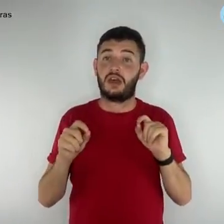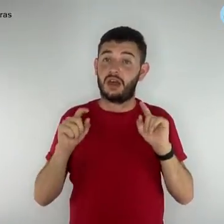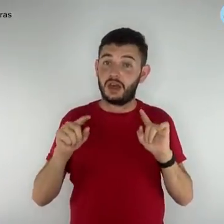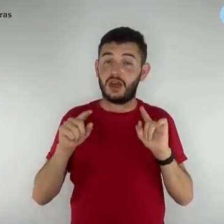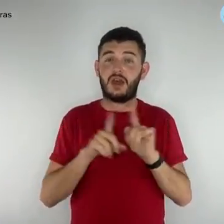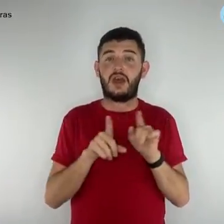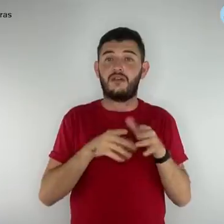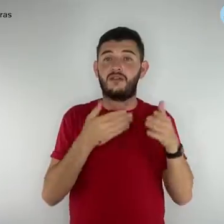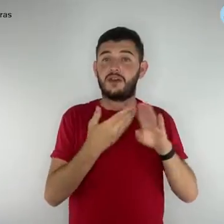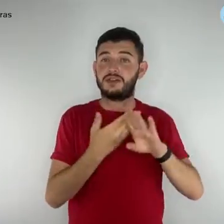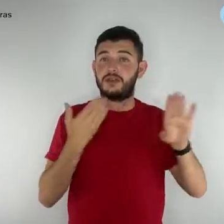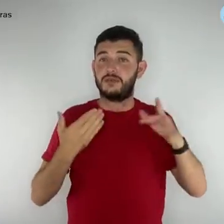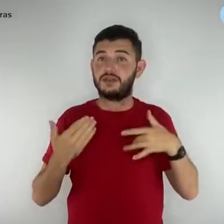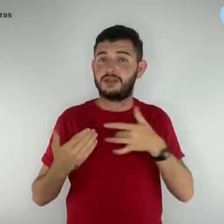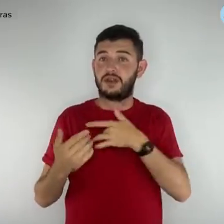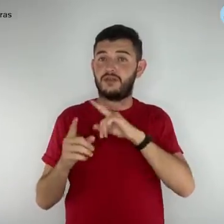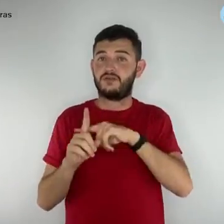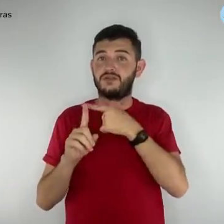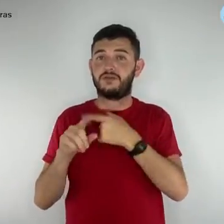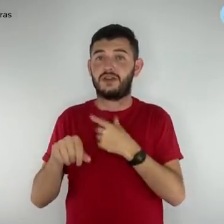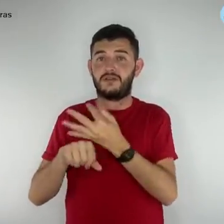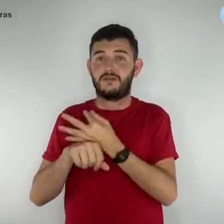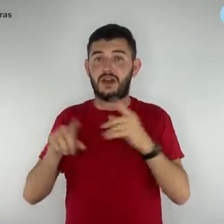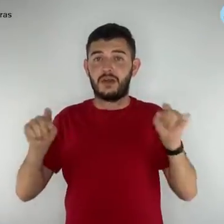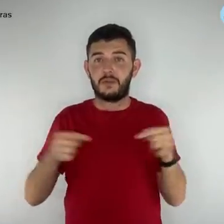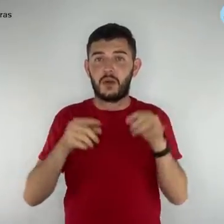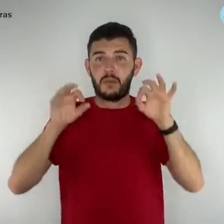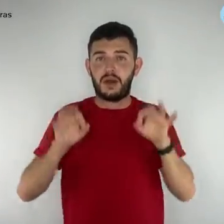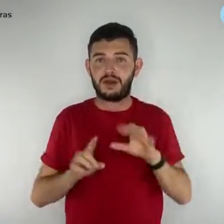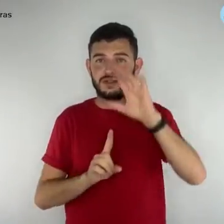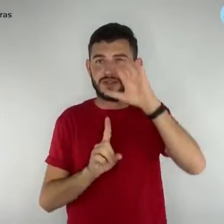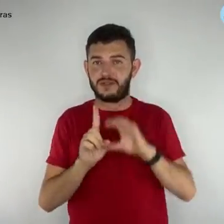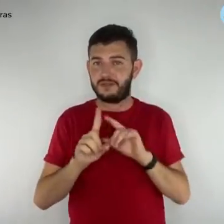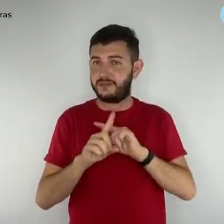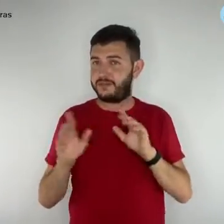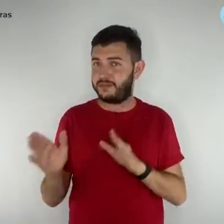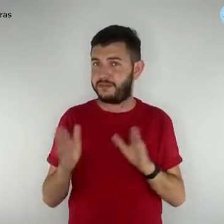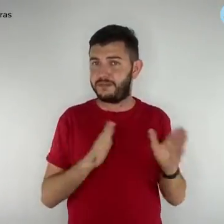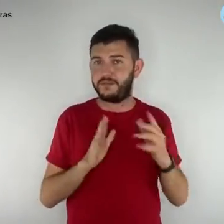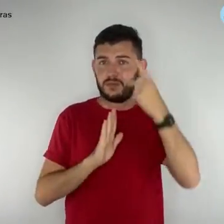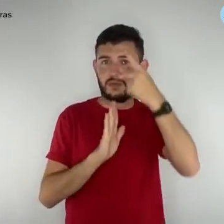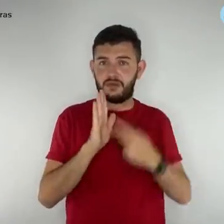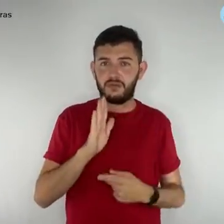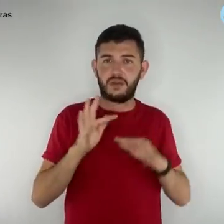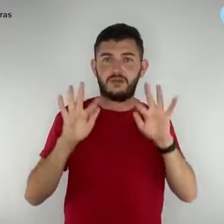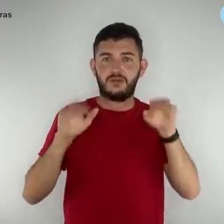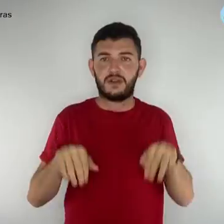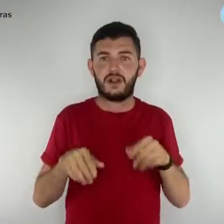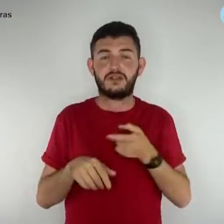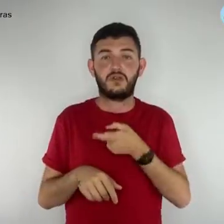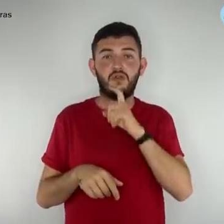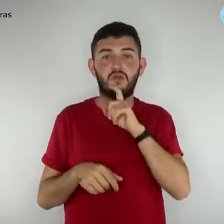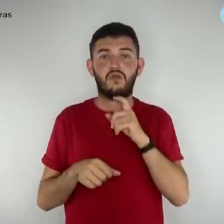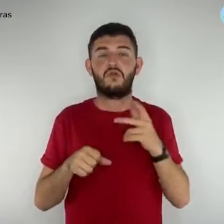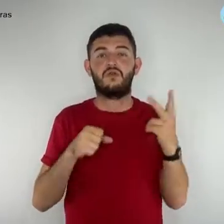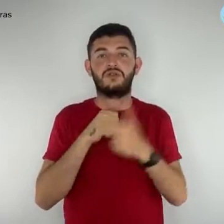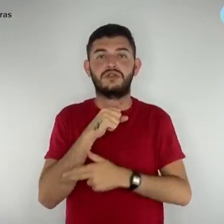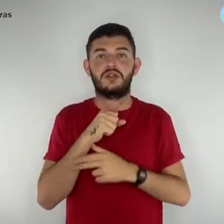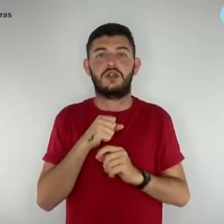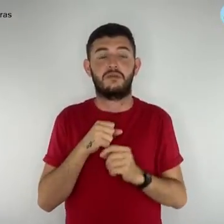calendário. O plano acabou com o congelamento de três anos dos recém-ingressos na